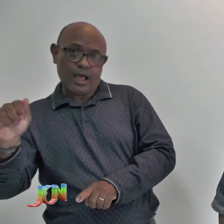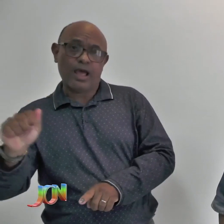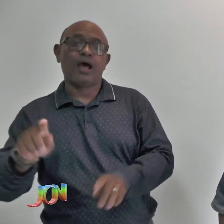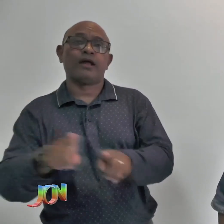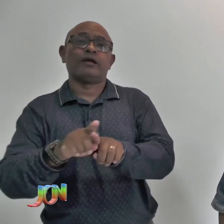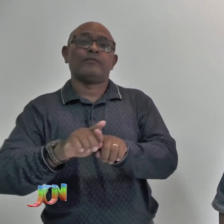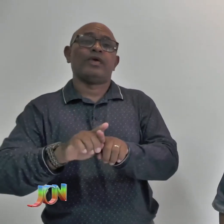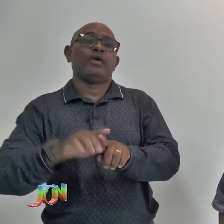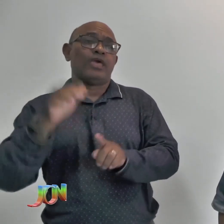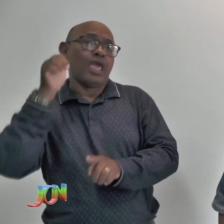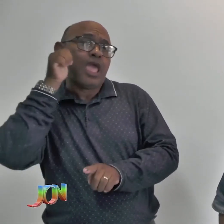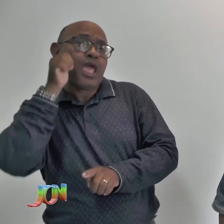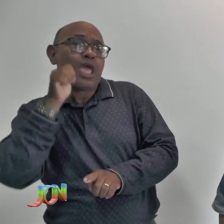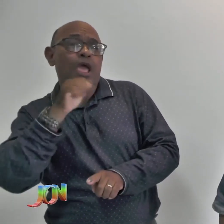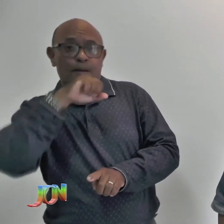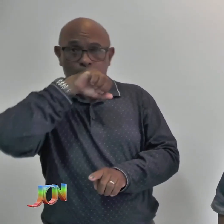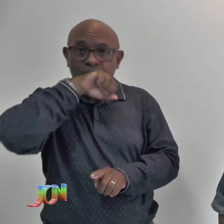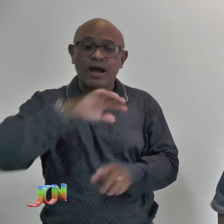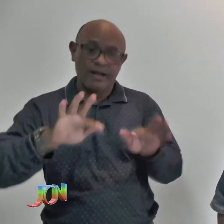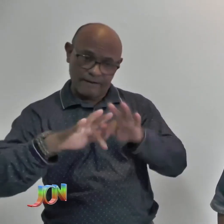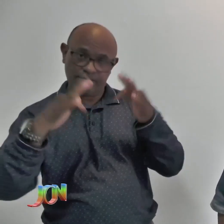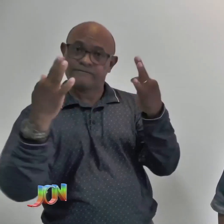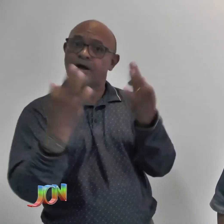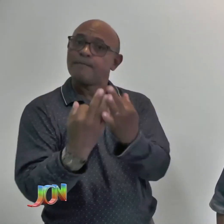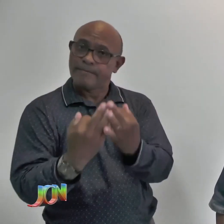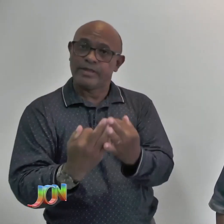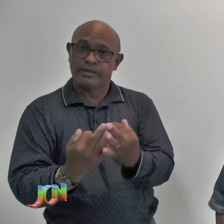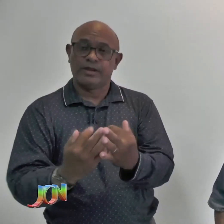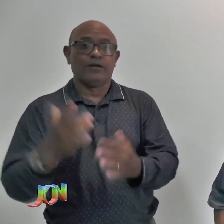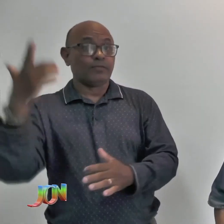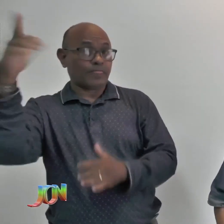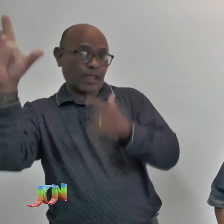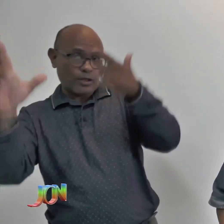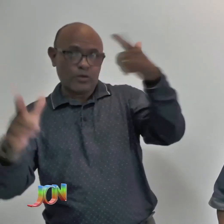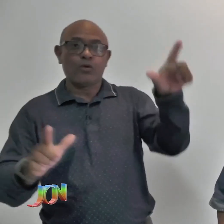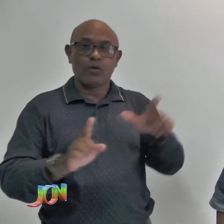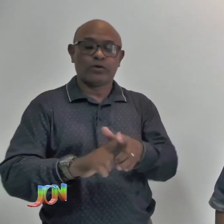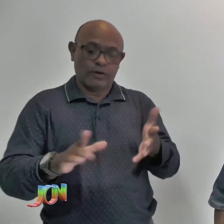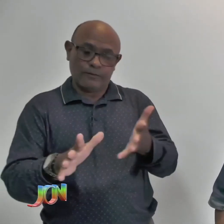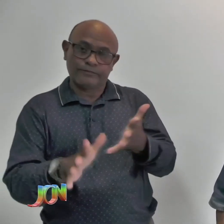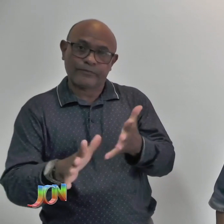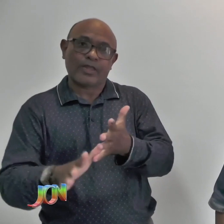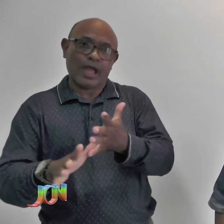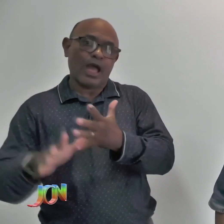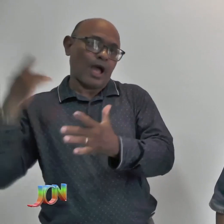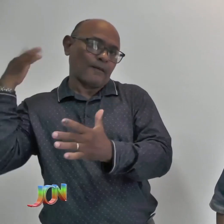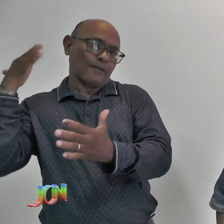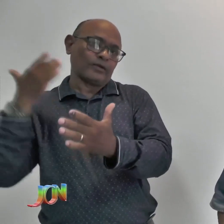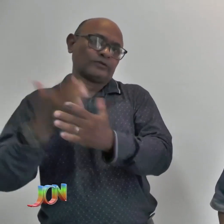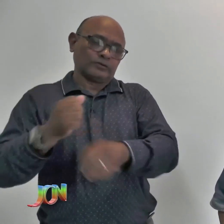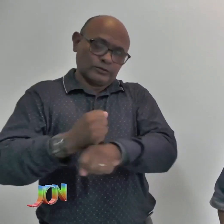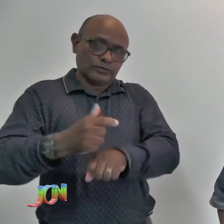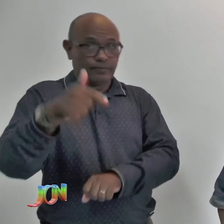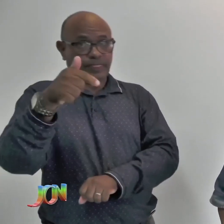e pessoas com problemas auditivos. A APAS já faz isso há sete anos, juntamente com ela.